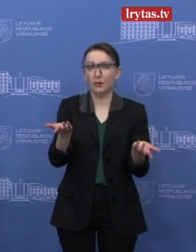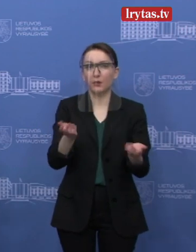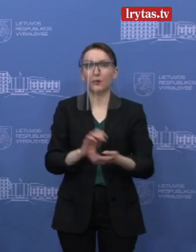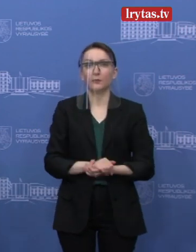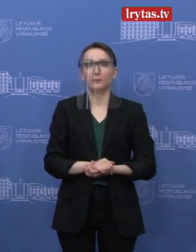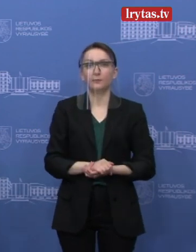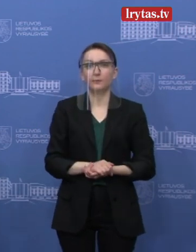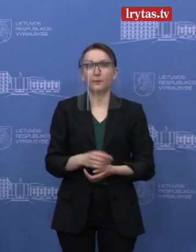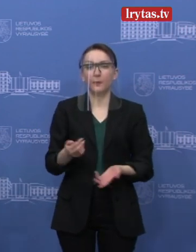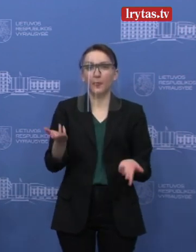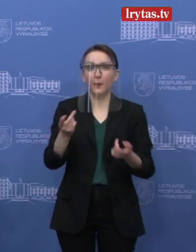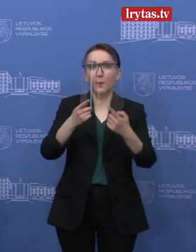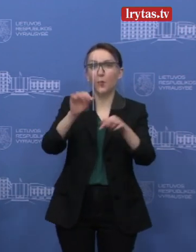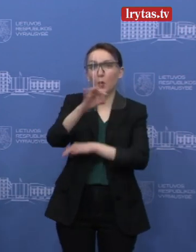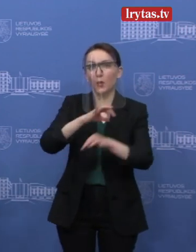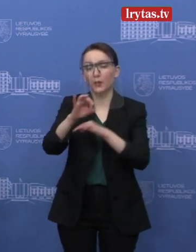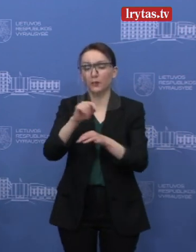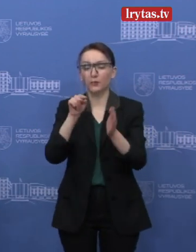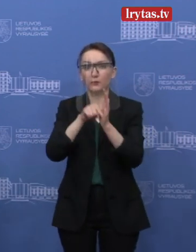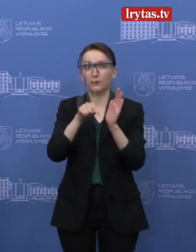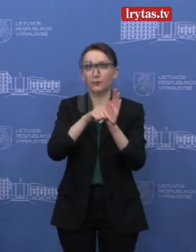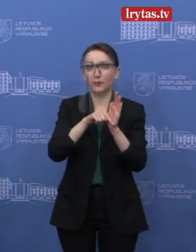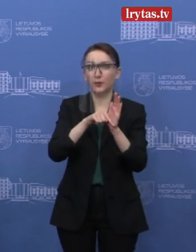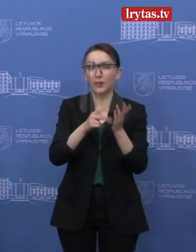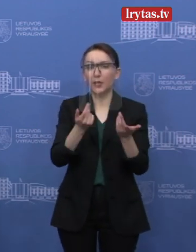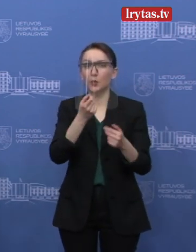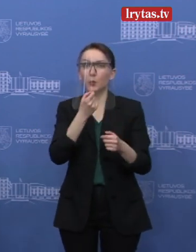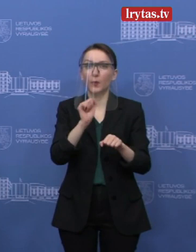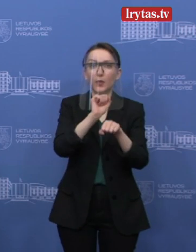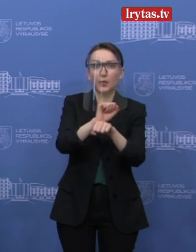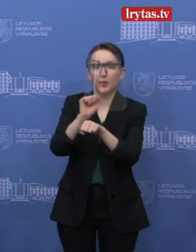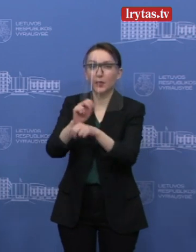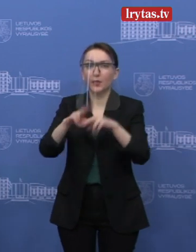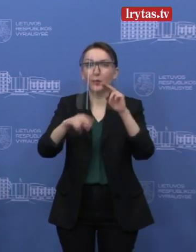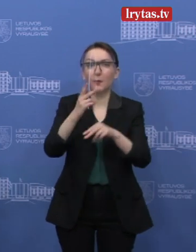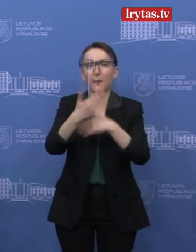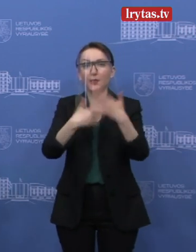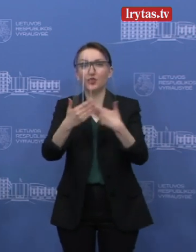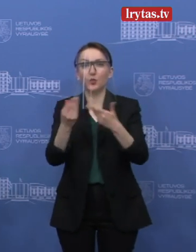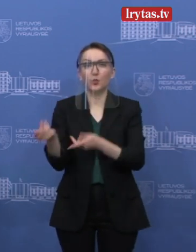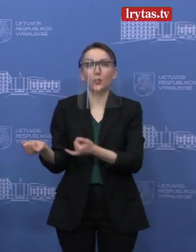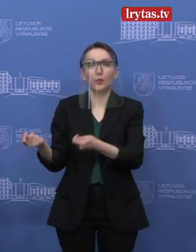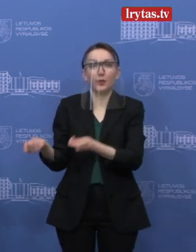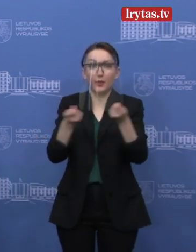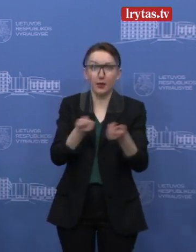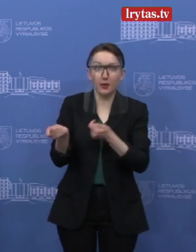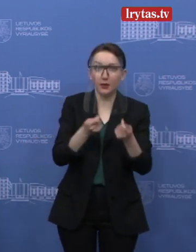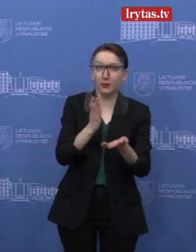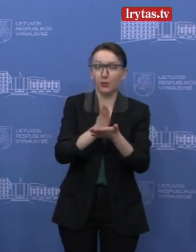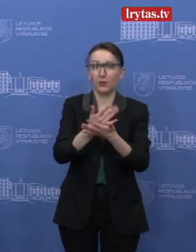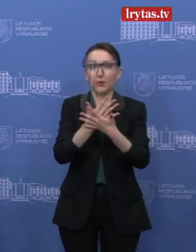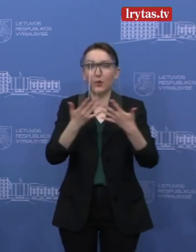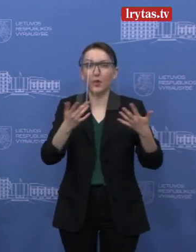rangos projektuose yra strigimai statybinių medžiagų tiekime, lygi taip pačiai ir